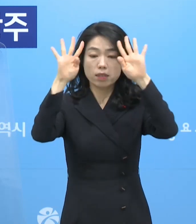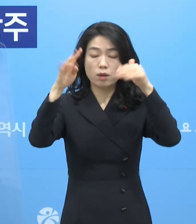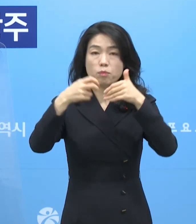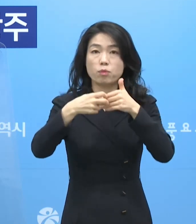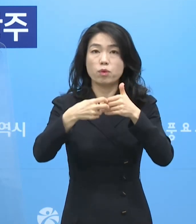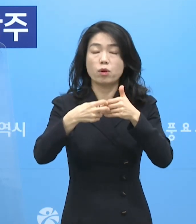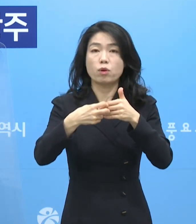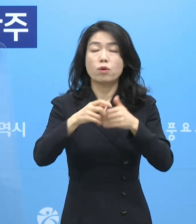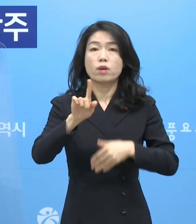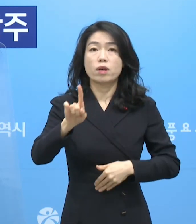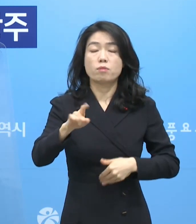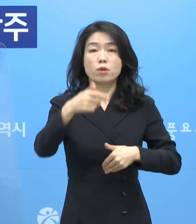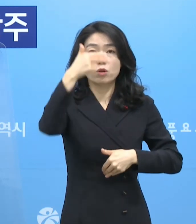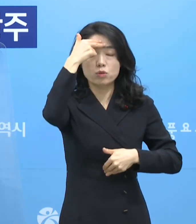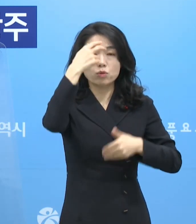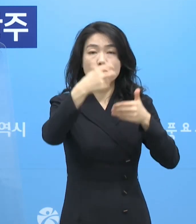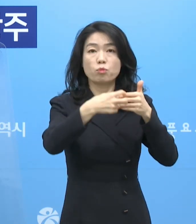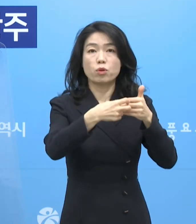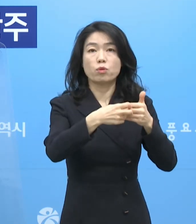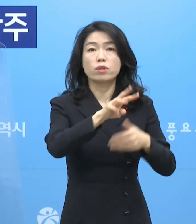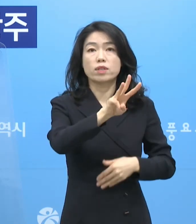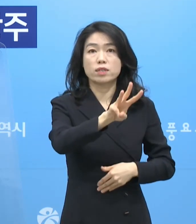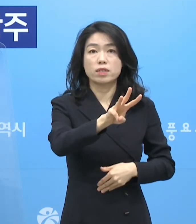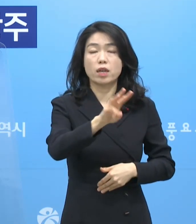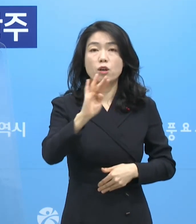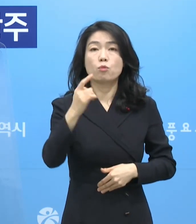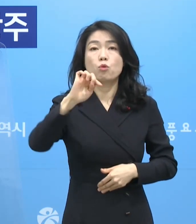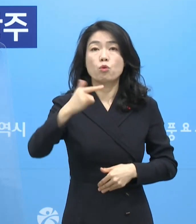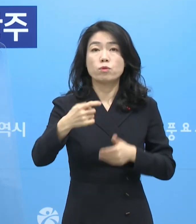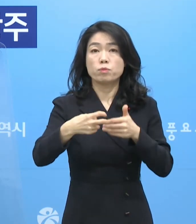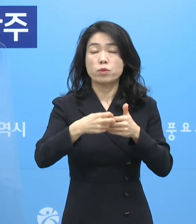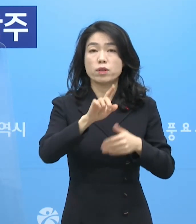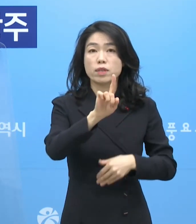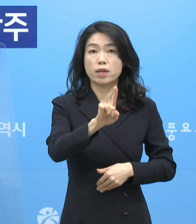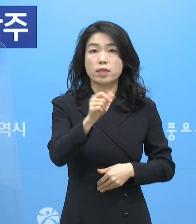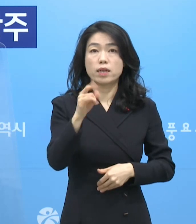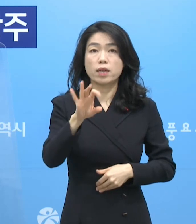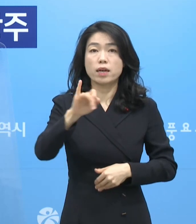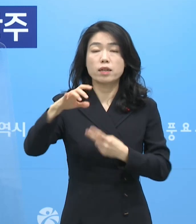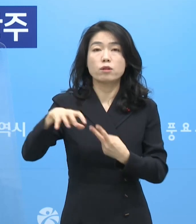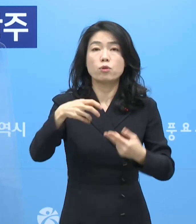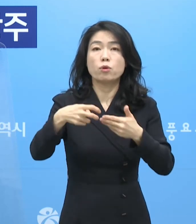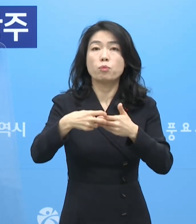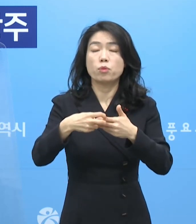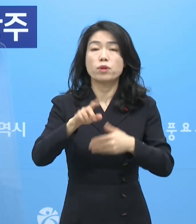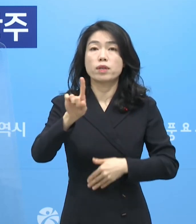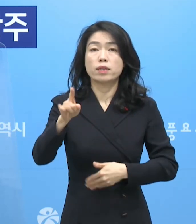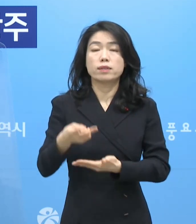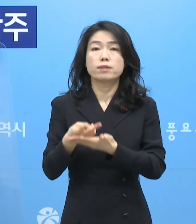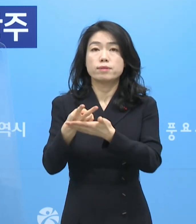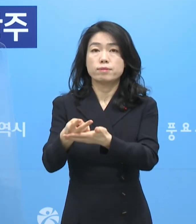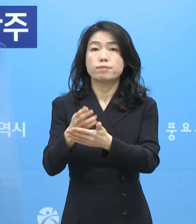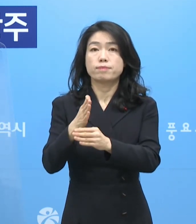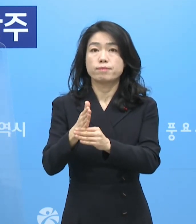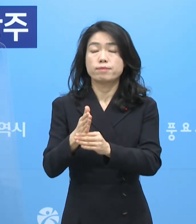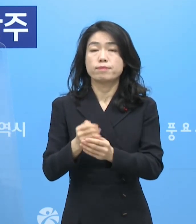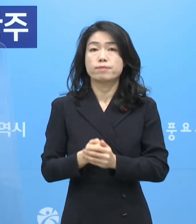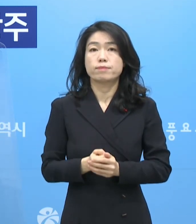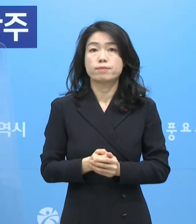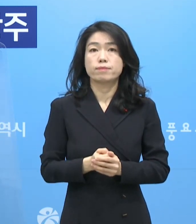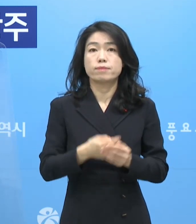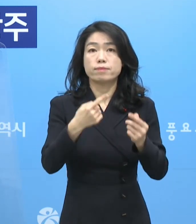1명, 조선대병원에 3명, 보은병원에 1명, 해아림여행병원에 1명이 입원해 있으며